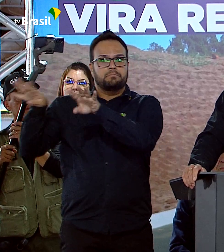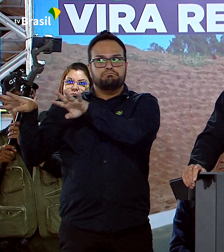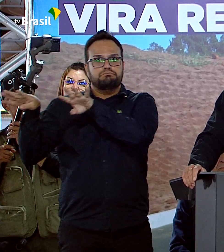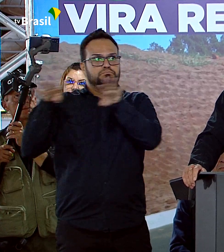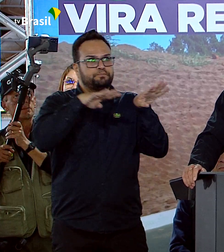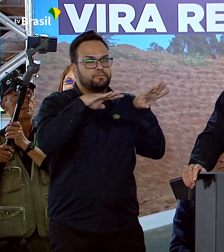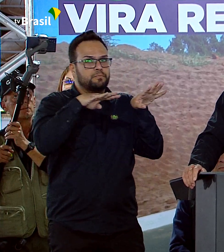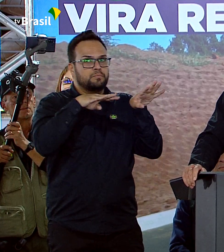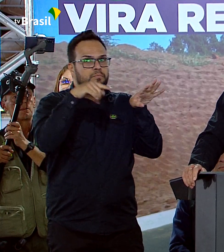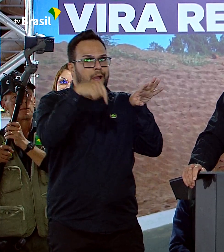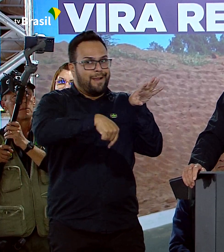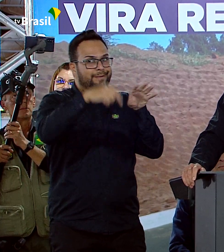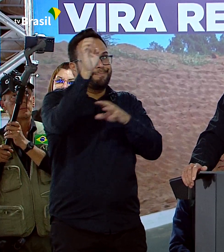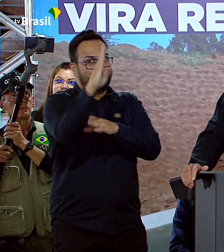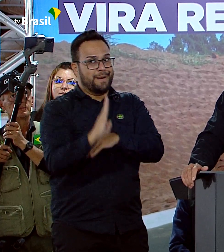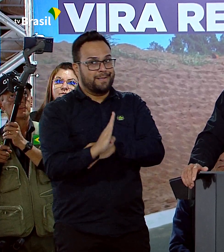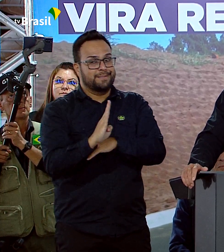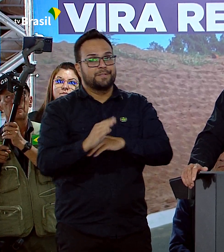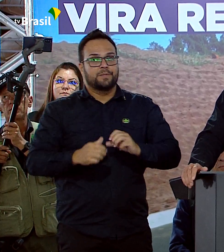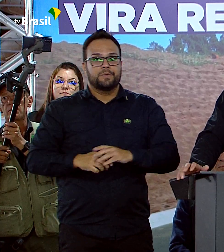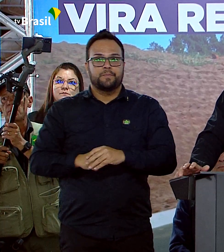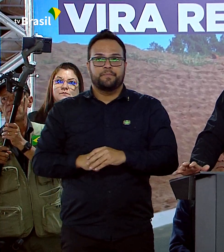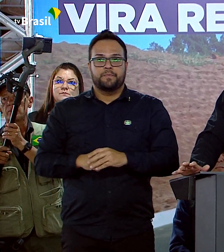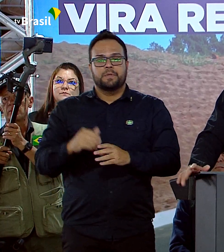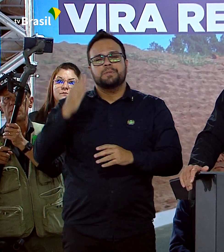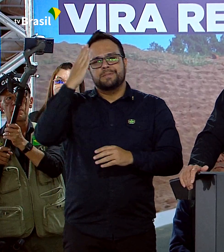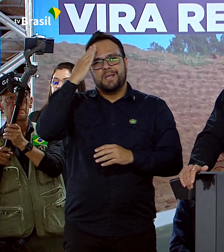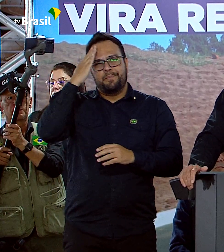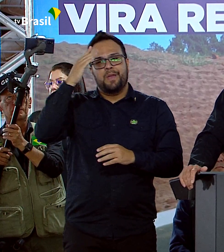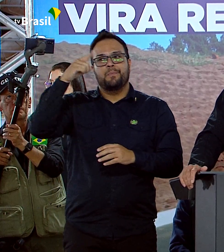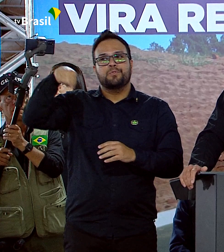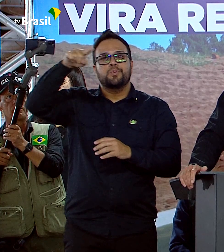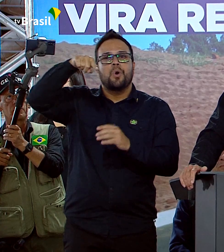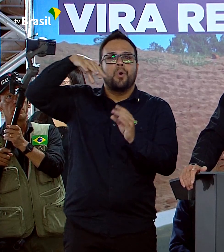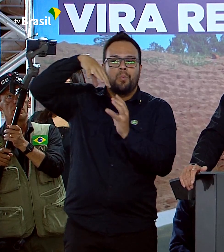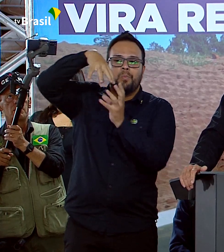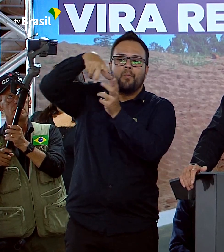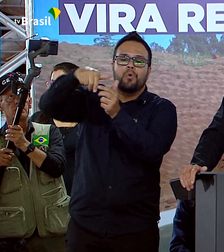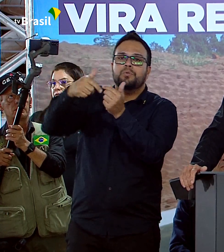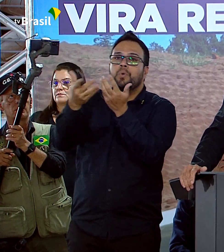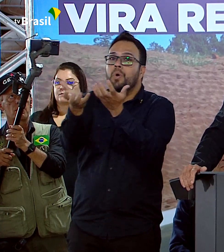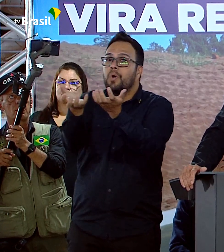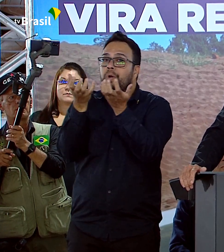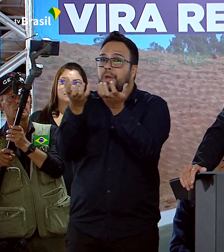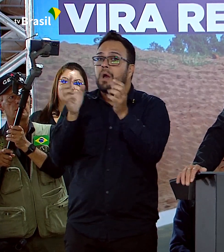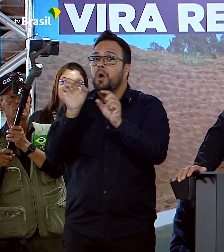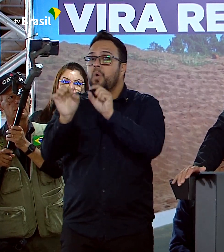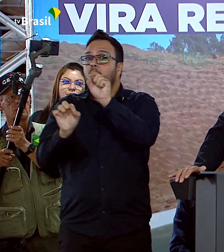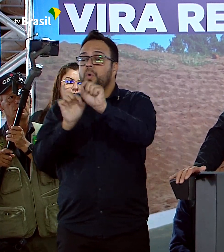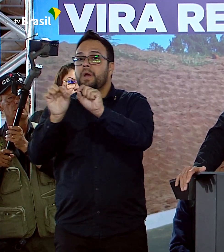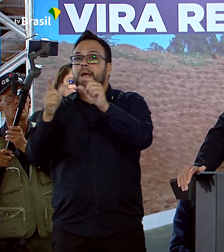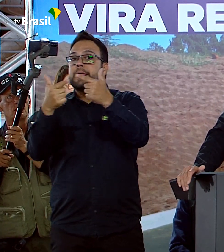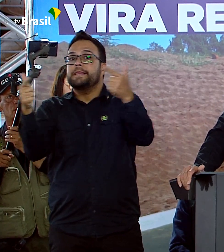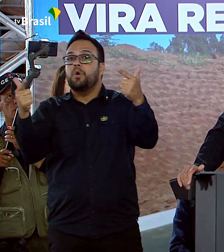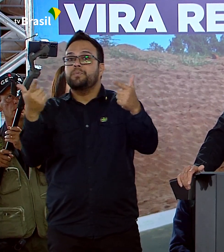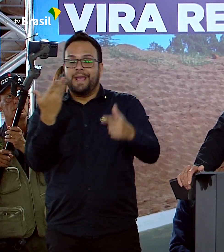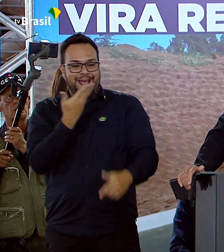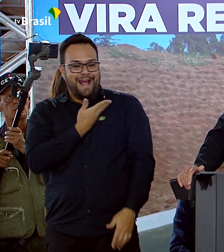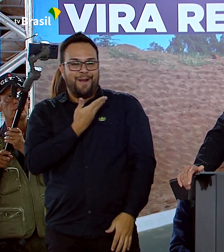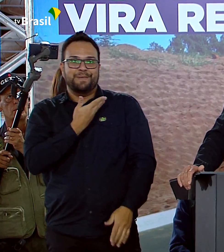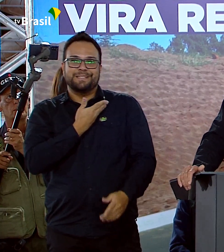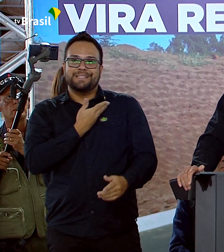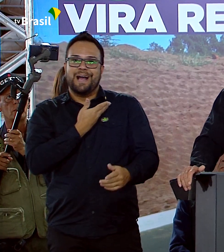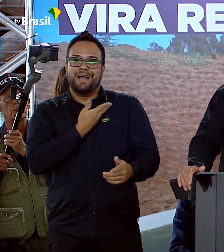Brasil. Nós sabemos o que eles querem. Não existe amizade entre nações.